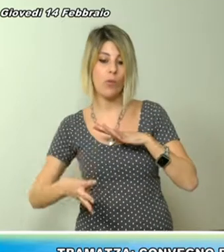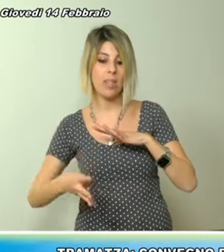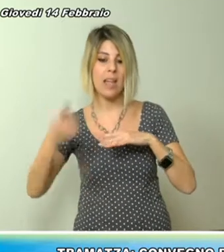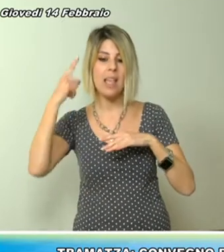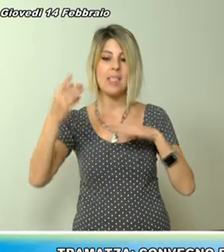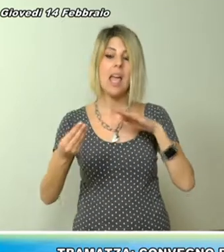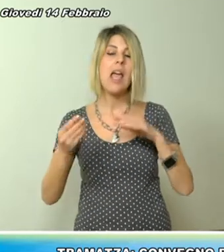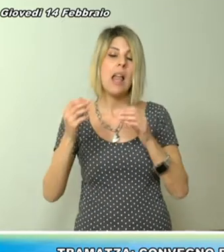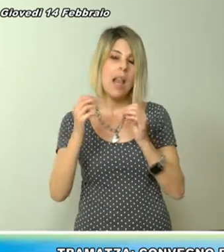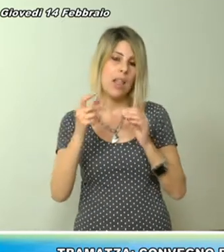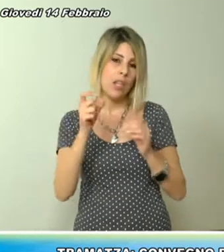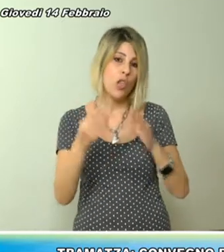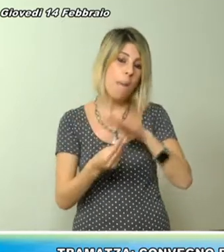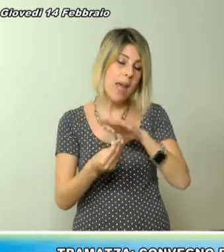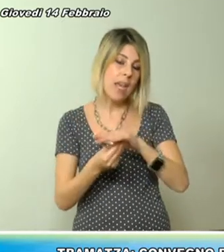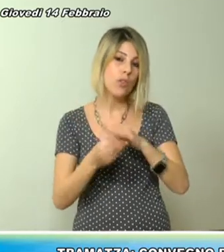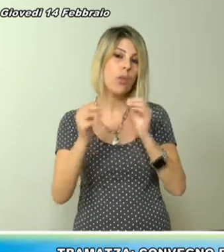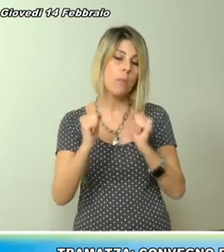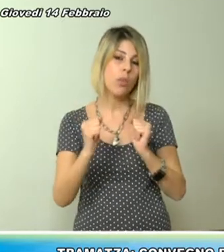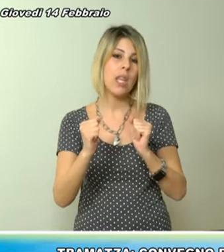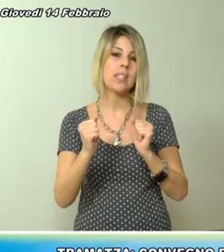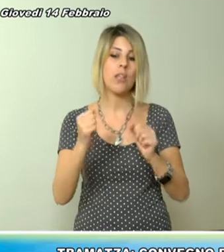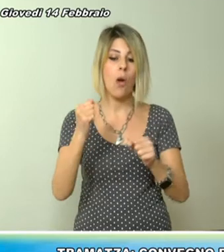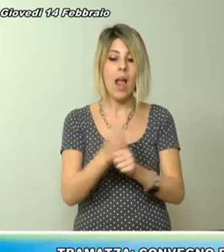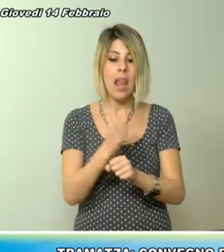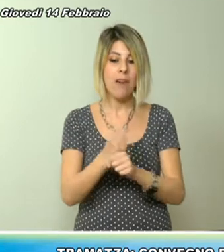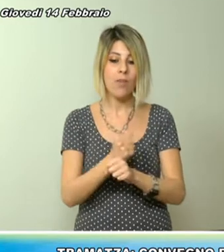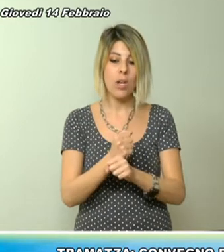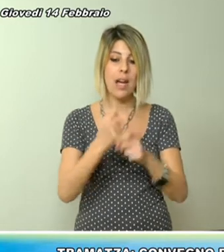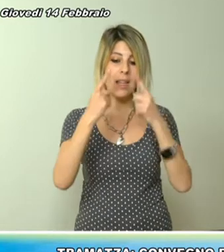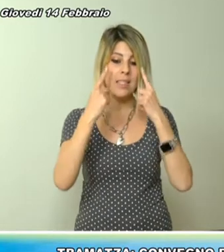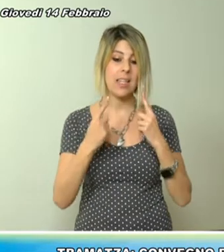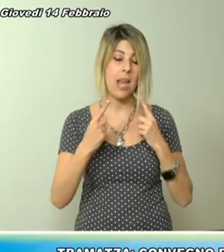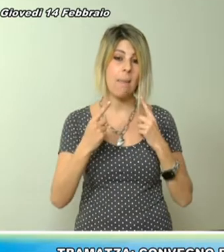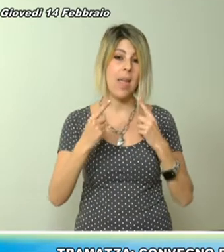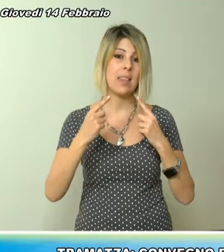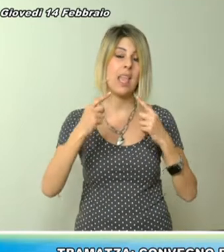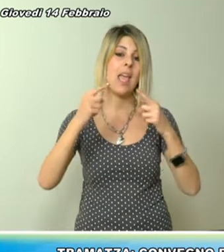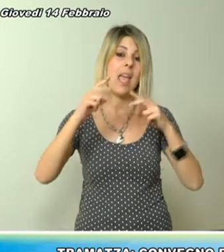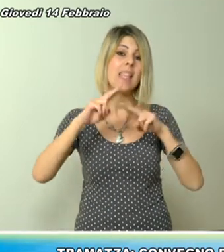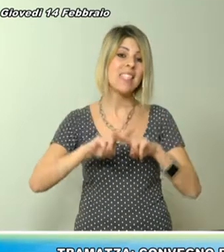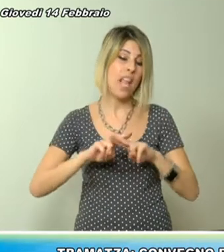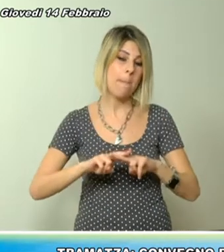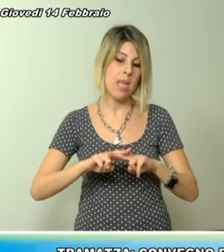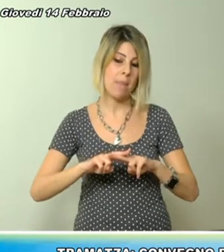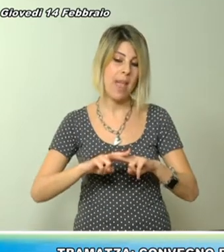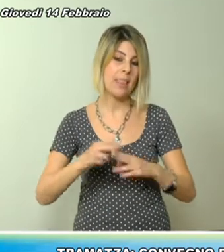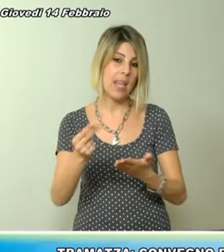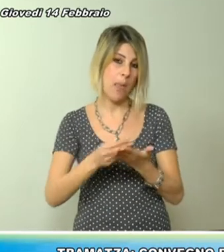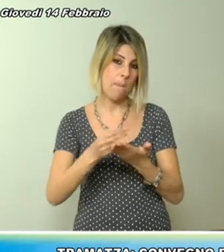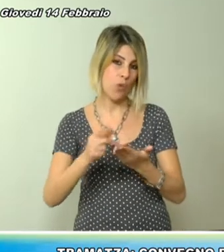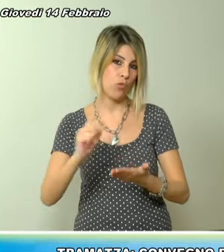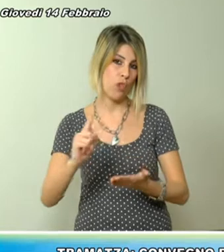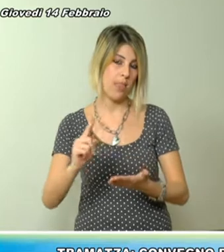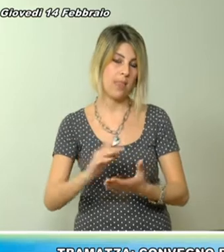e potrebbe espandersi in estensione e profondità se solo gli operatori fossero messi in grado di operare stabilmente